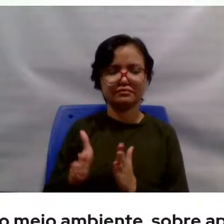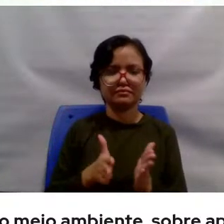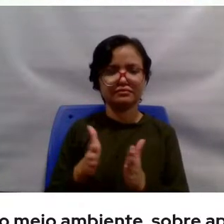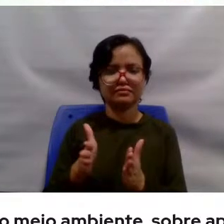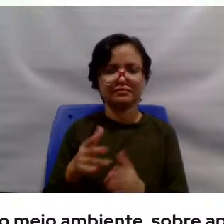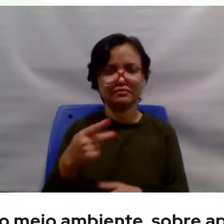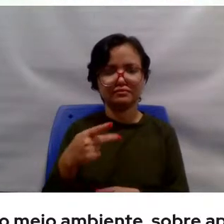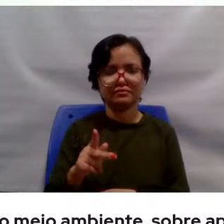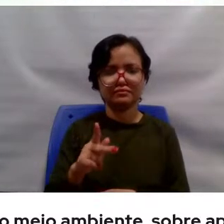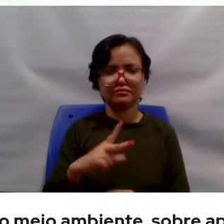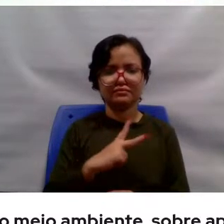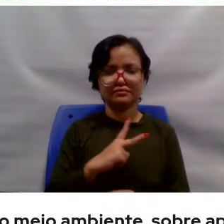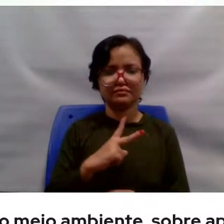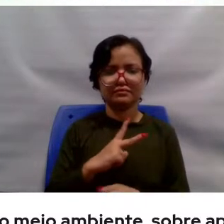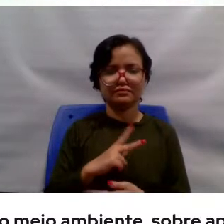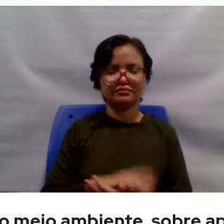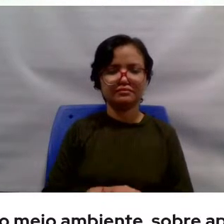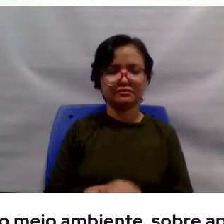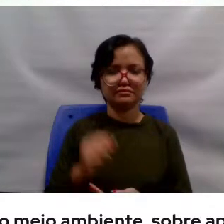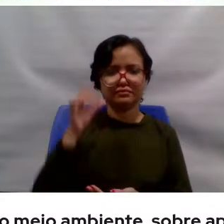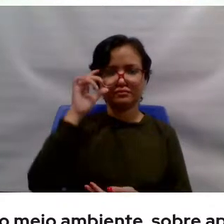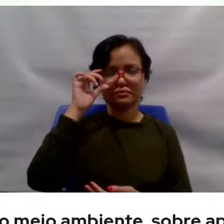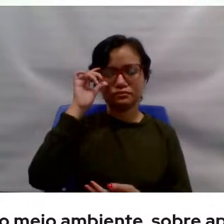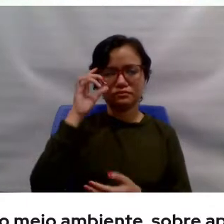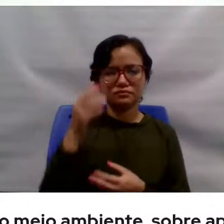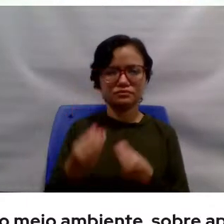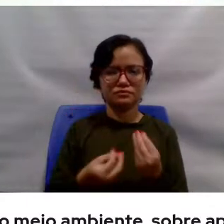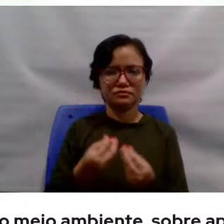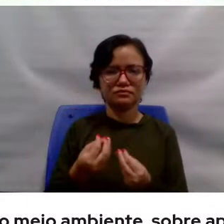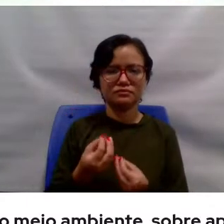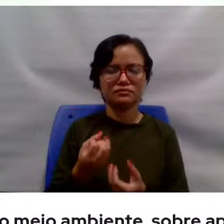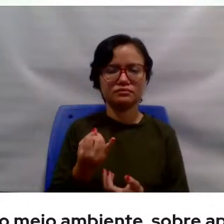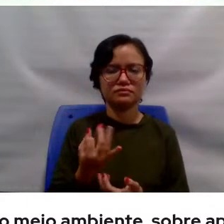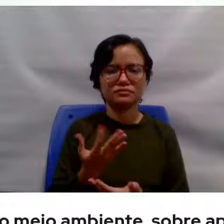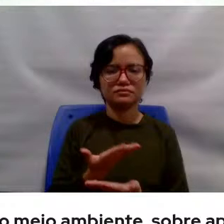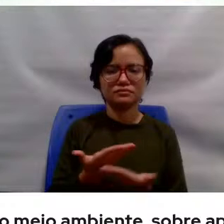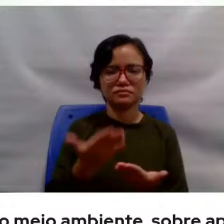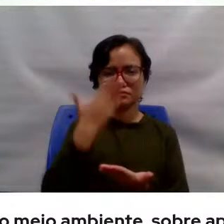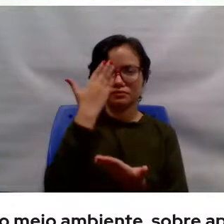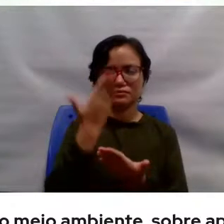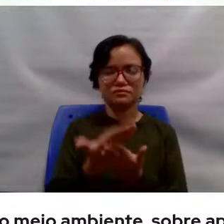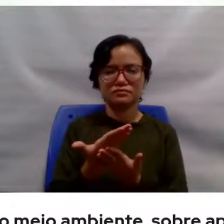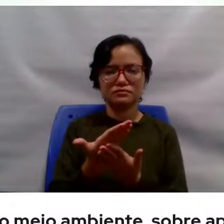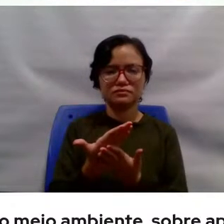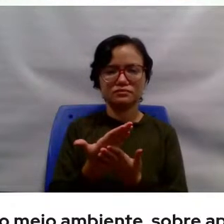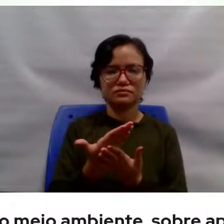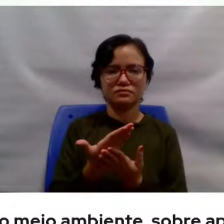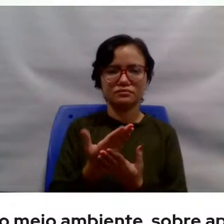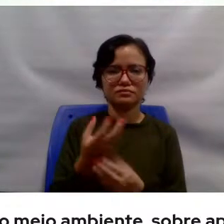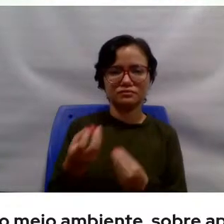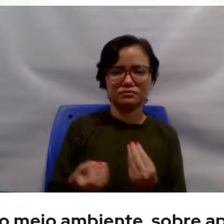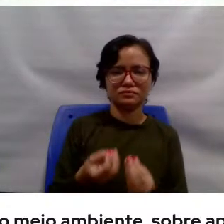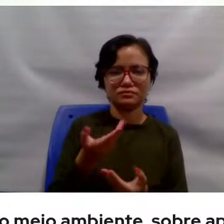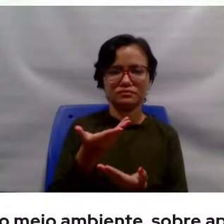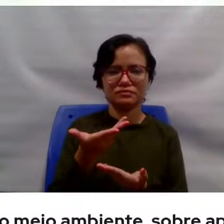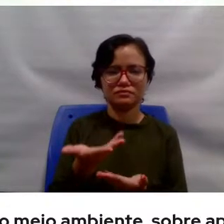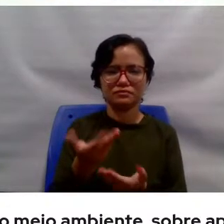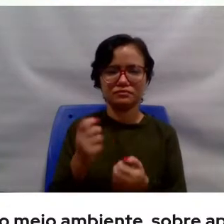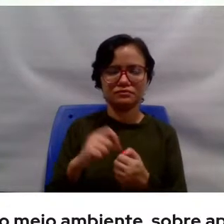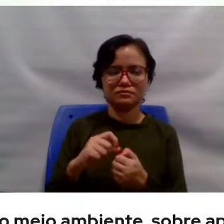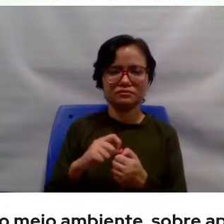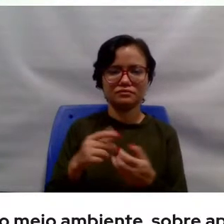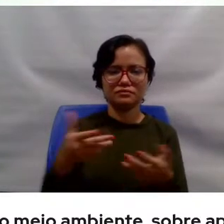senhora nesse sentido, né? Do quanto a senhora acredita nisso e o quanto a senhora tem feito para que hoje a